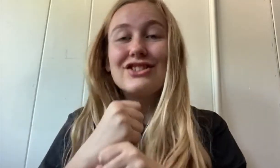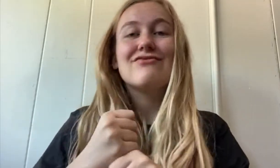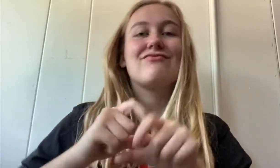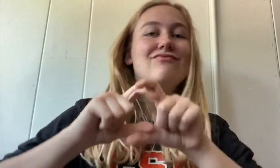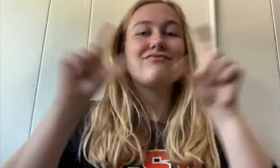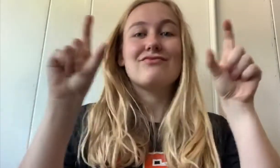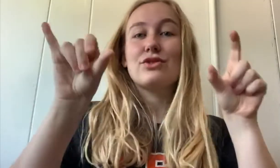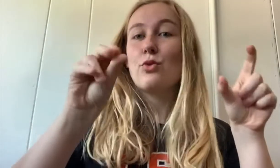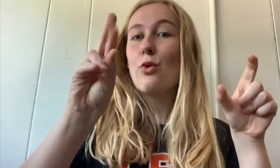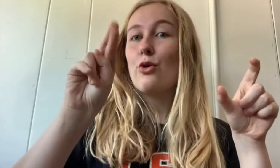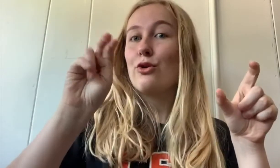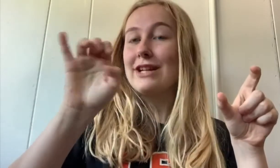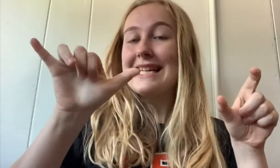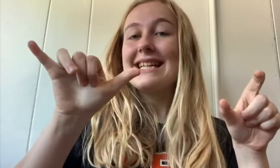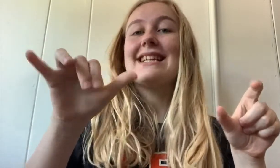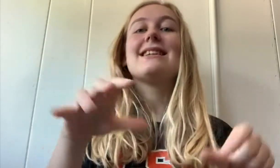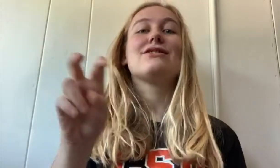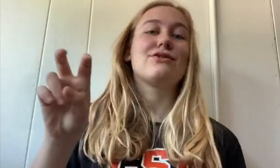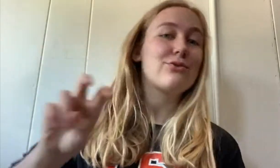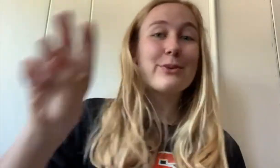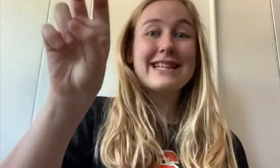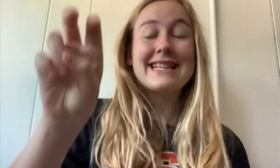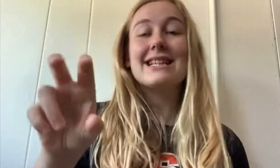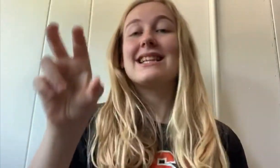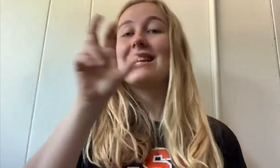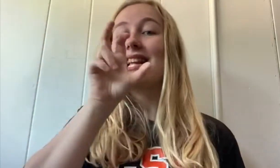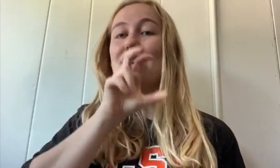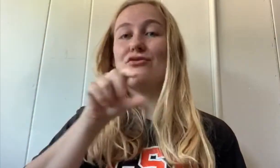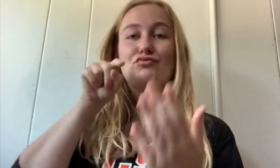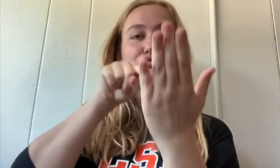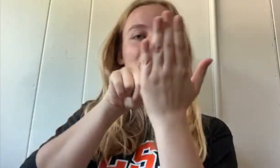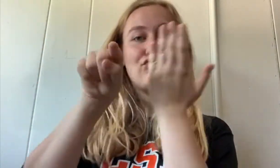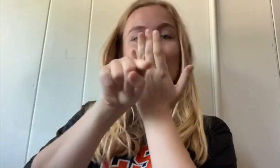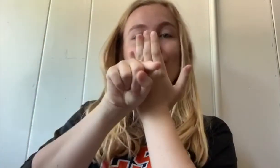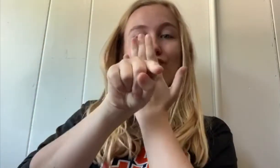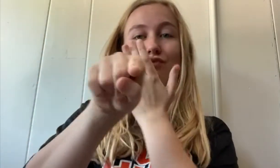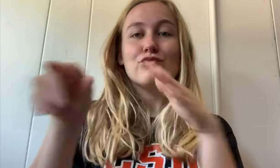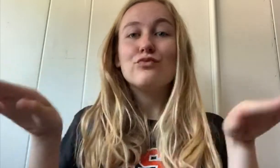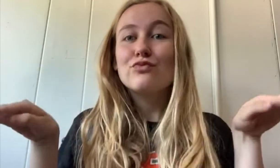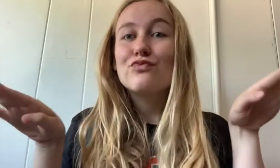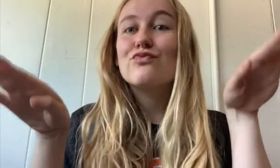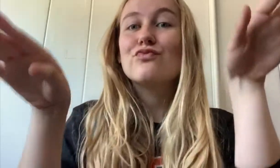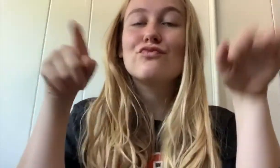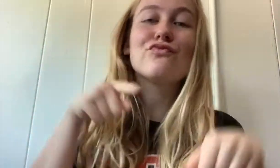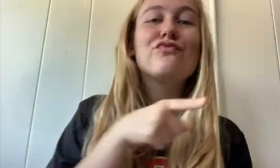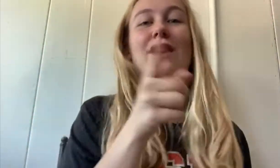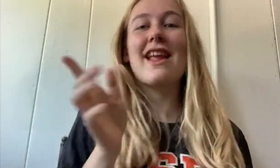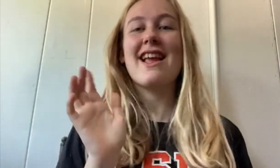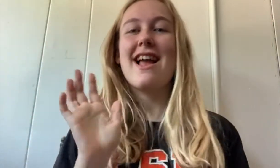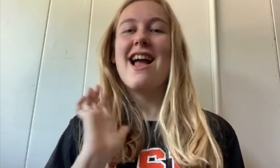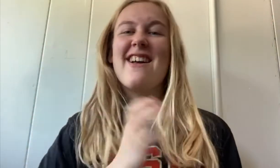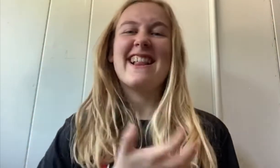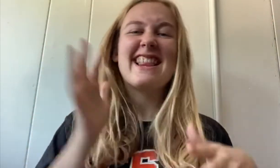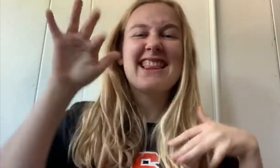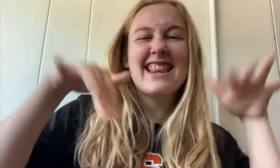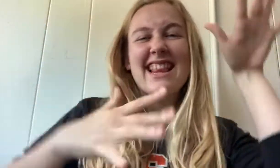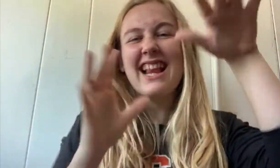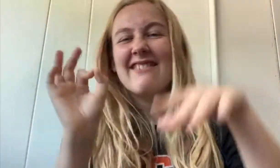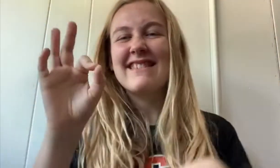CSD. Está en ambas portadas. Esa es nuestra águila volando.